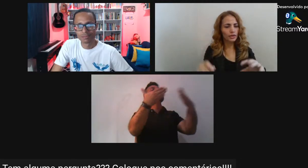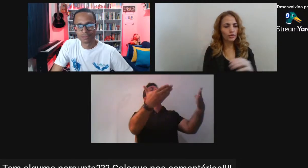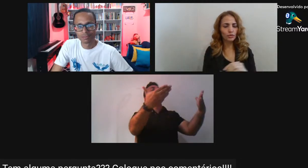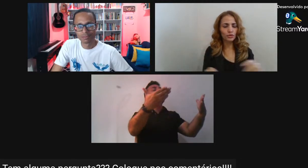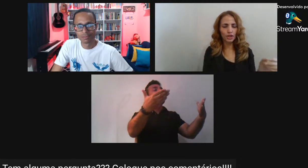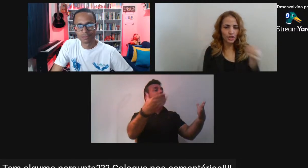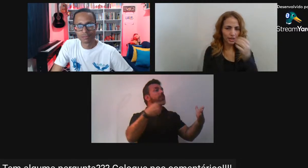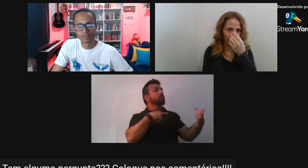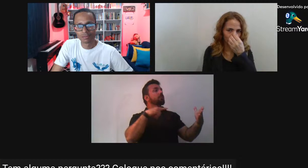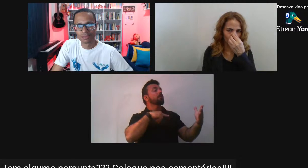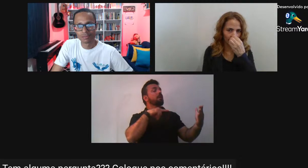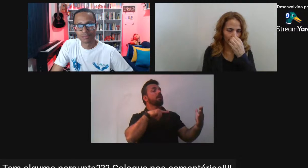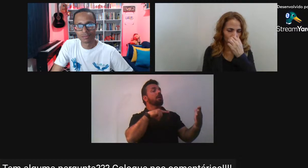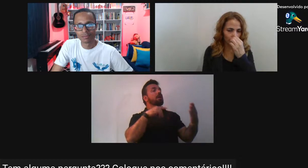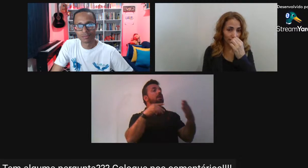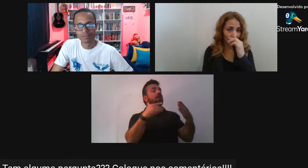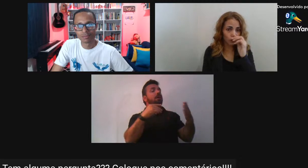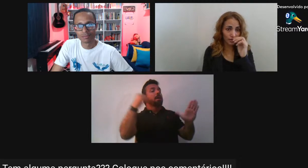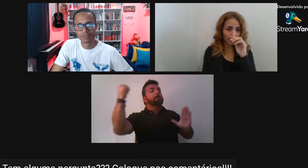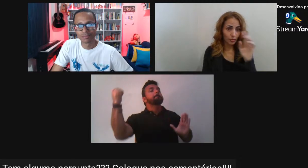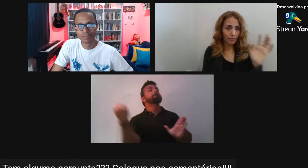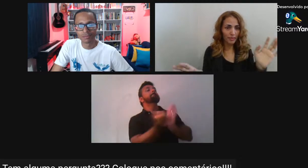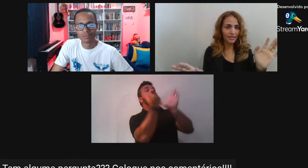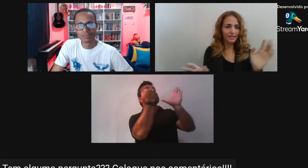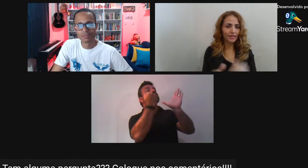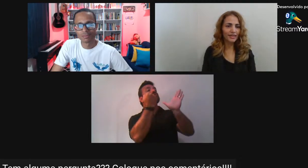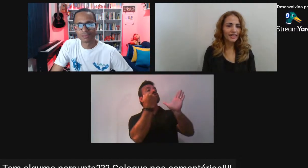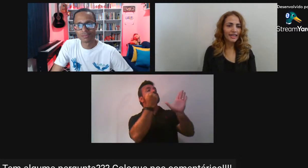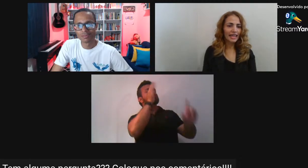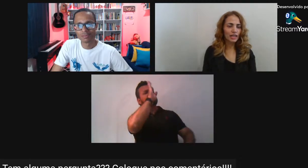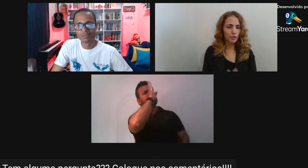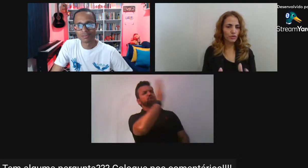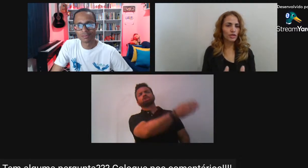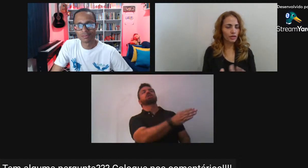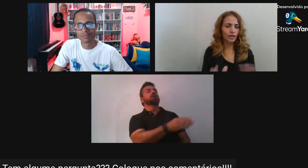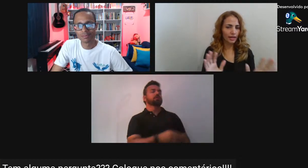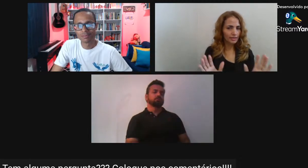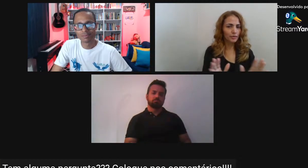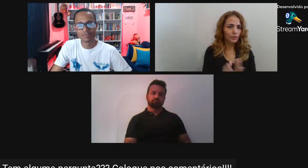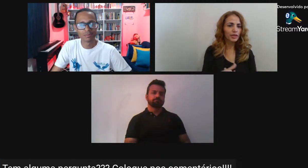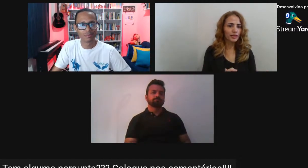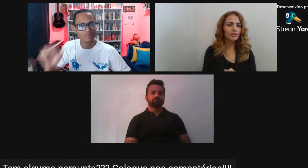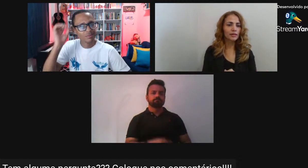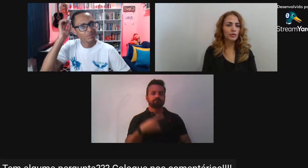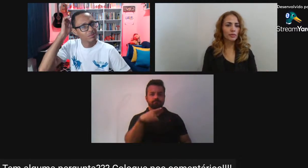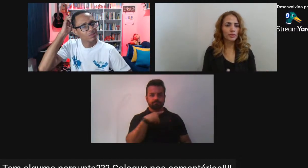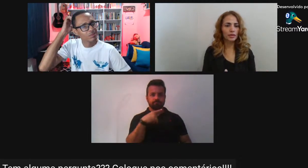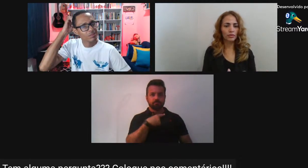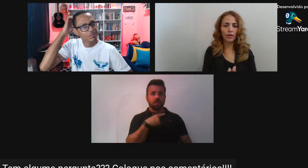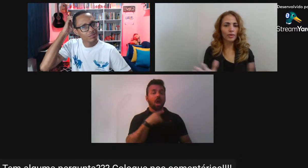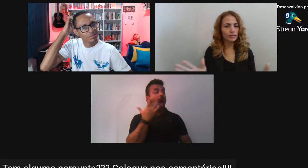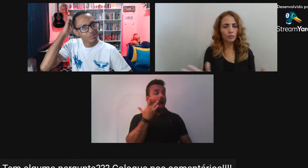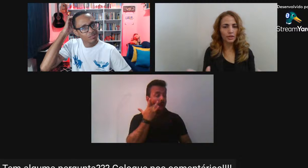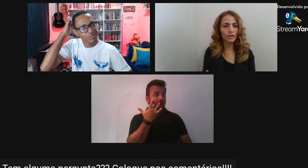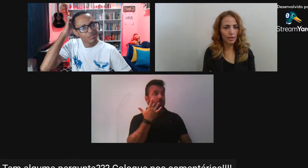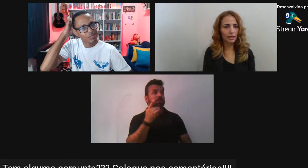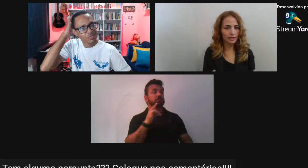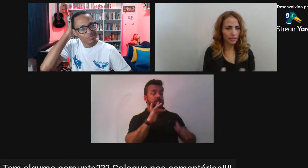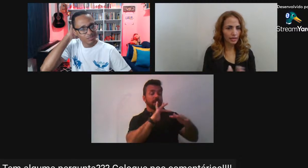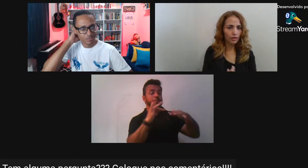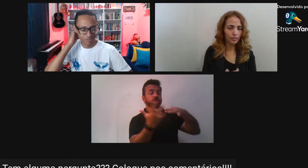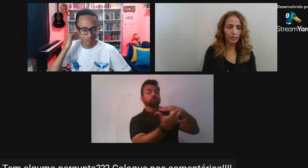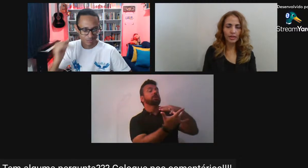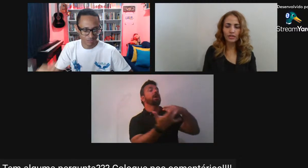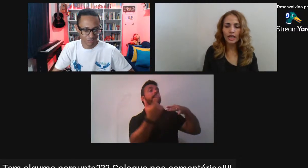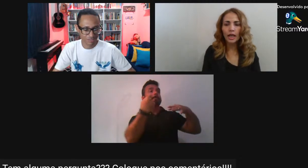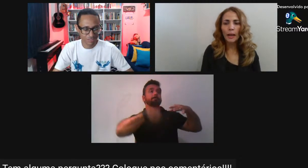Todo mundo critica As redes sociais Mas eu acho que as redes sociais São uma benção Elas precisam ser reguladas Na minha opinião Porque não pode ser Uma terra